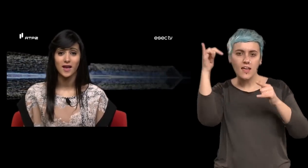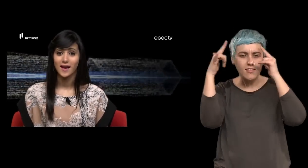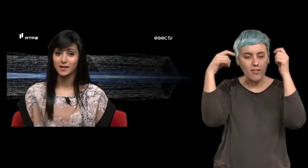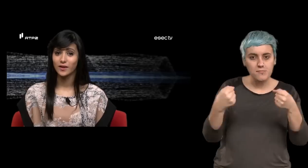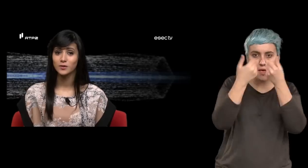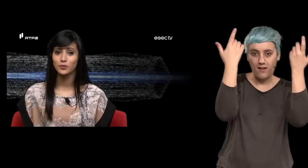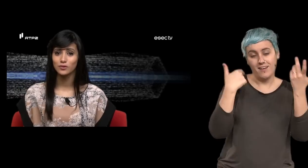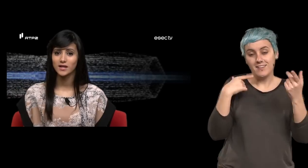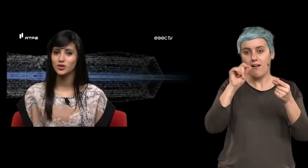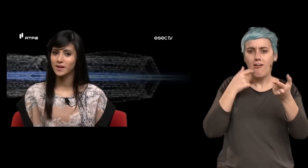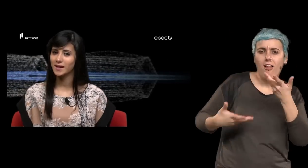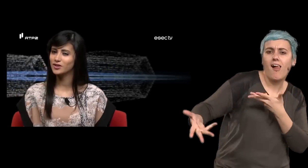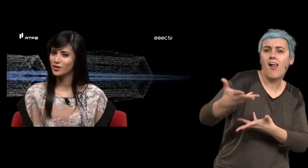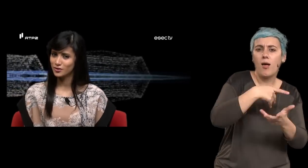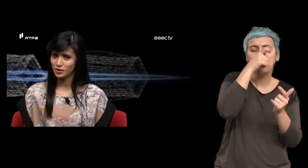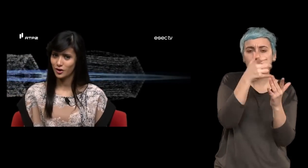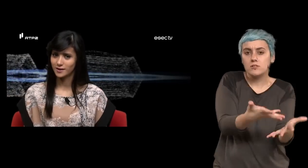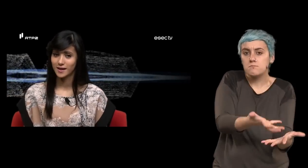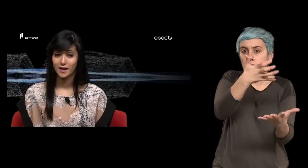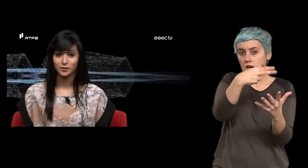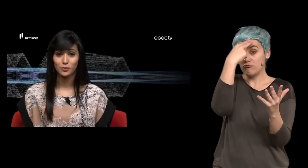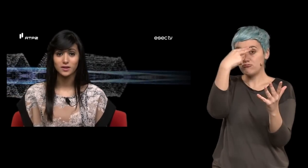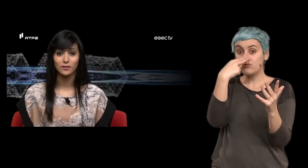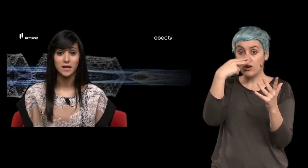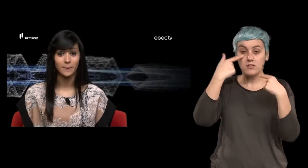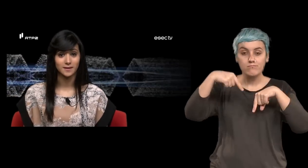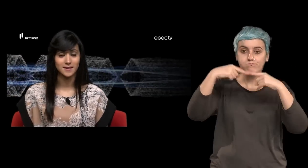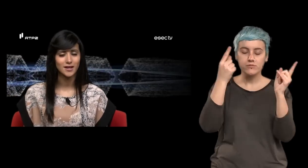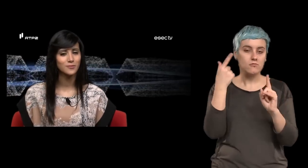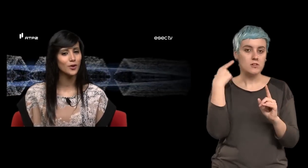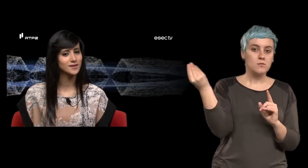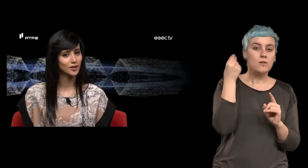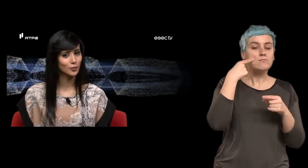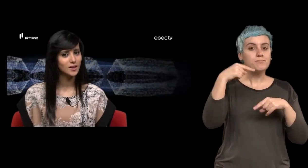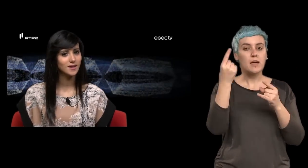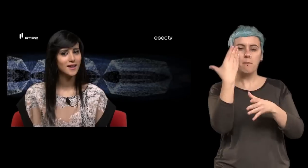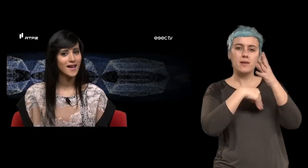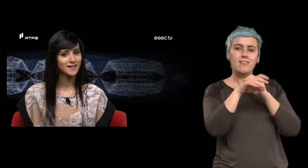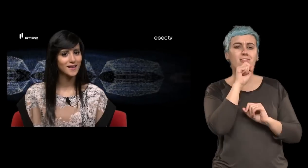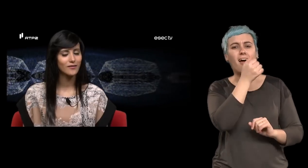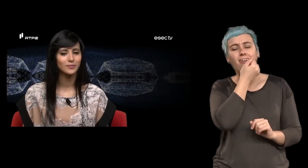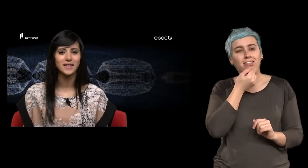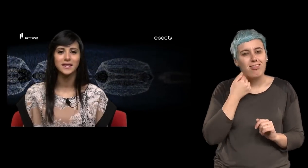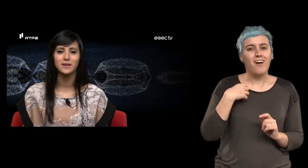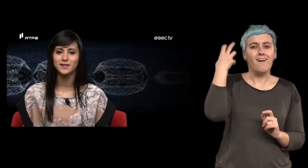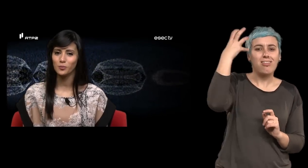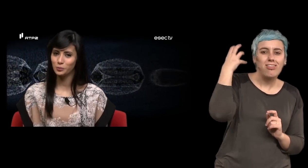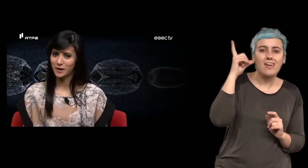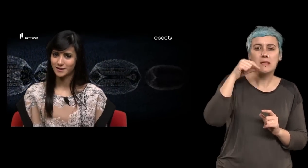através de personagens marcantes da nossa história demonstrando que a aprendizagem pode ser lúdica agradável e de dimensão popular